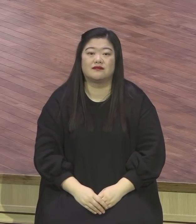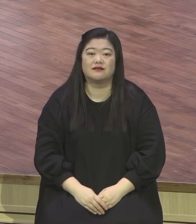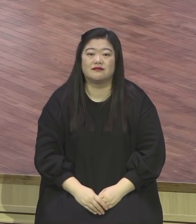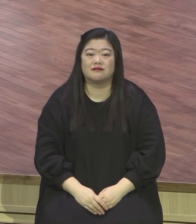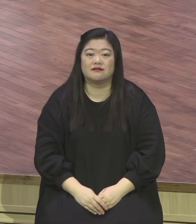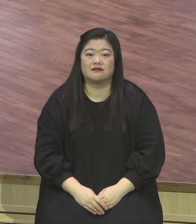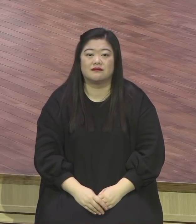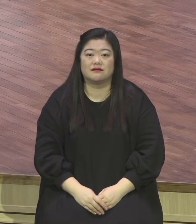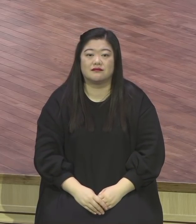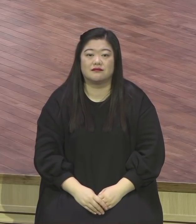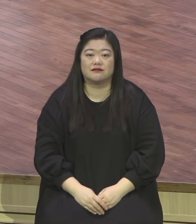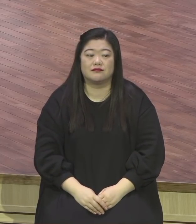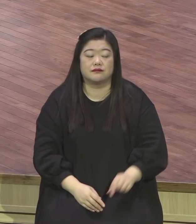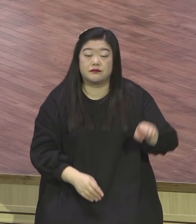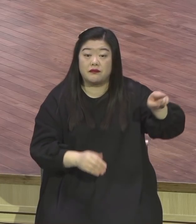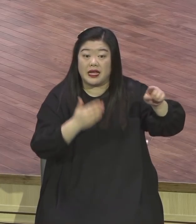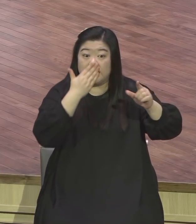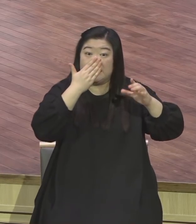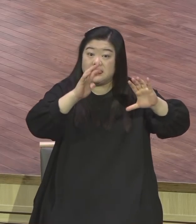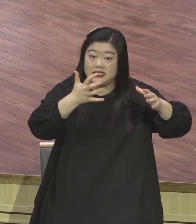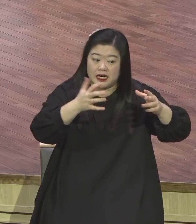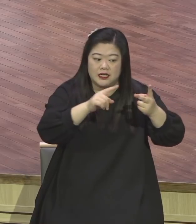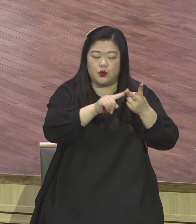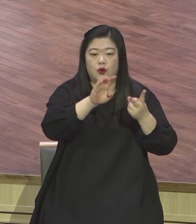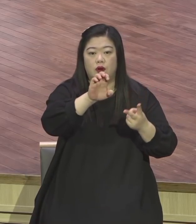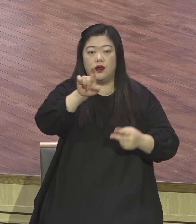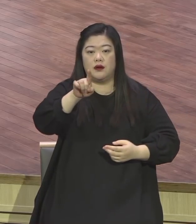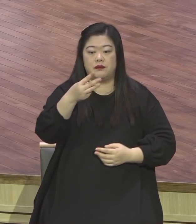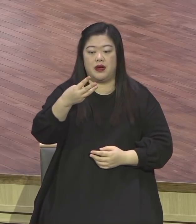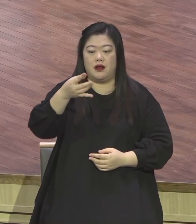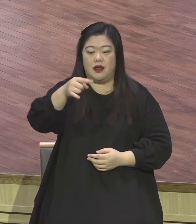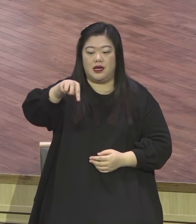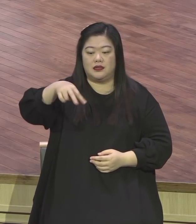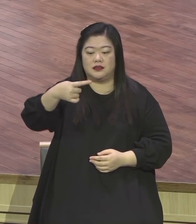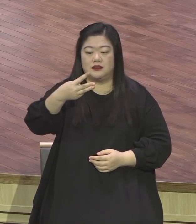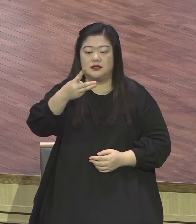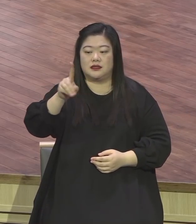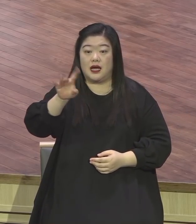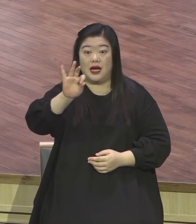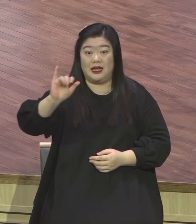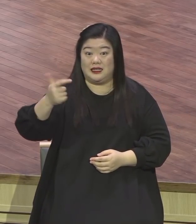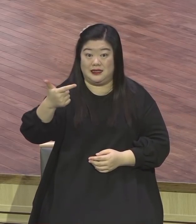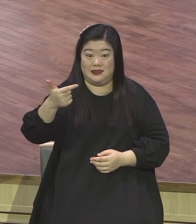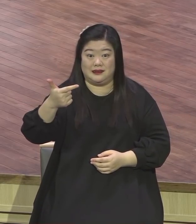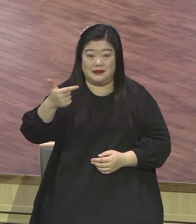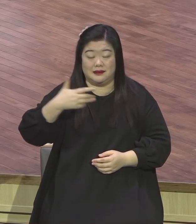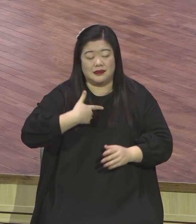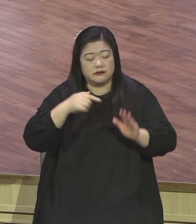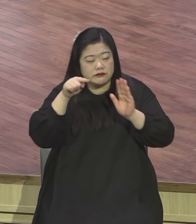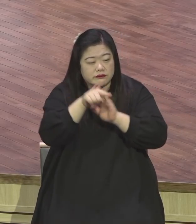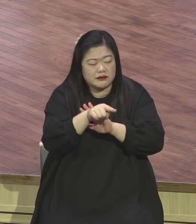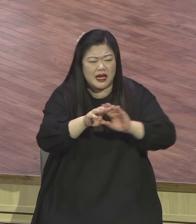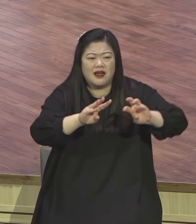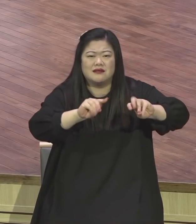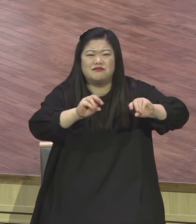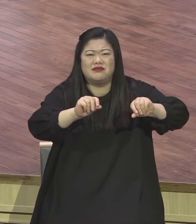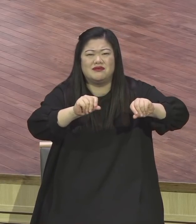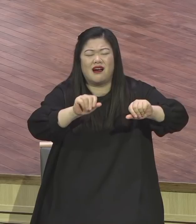팔레스타인이기 때문에요. 이스라엘은 진짜 우리나라에서 옥토밭이 거의 별로 없어요. 거의 자그라밭죠. 그냥 모래밭